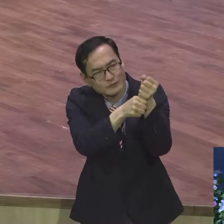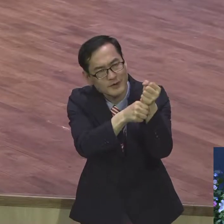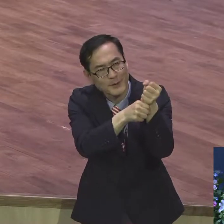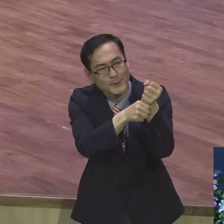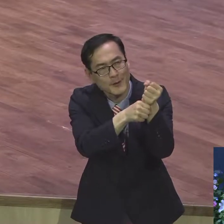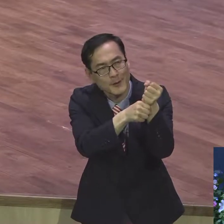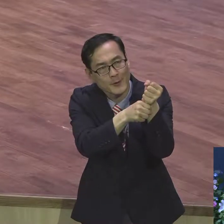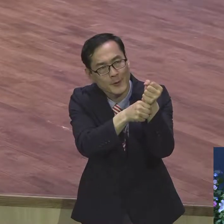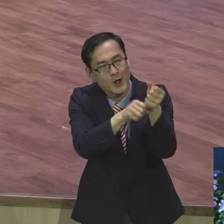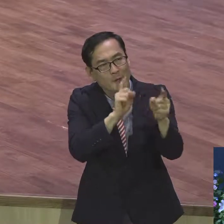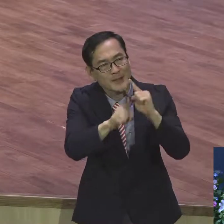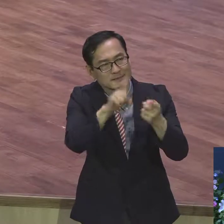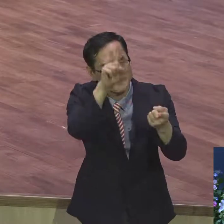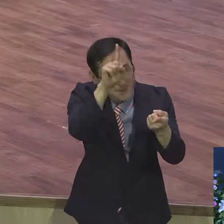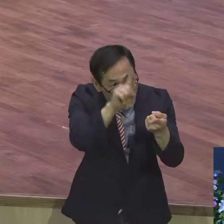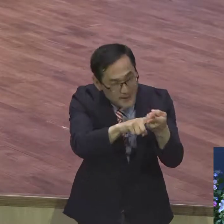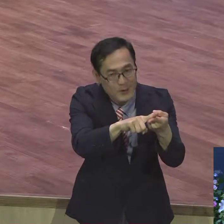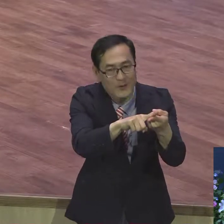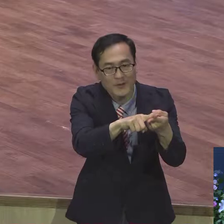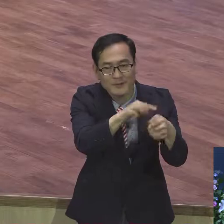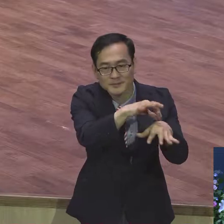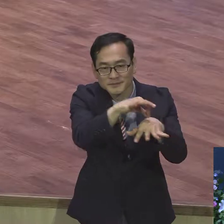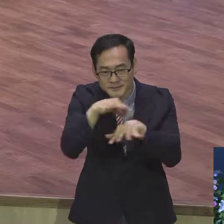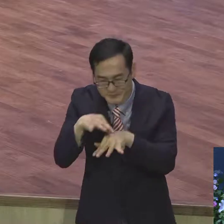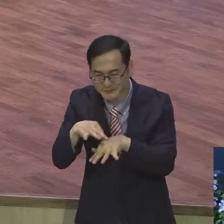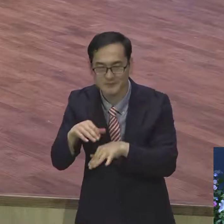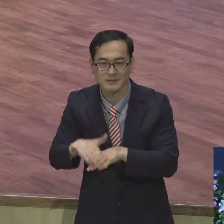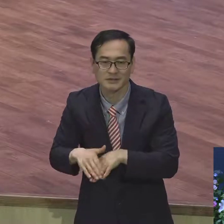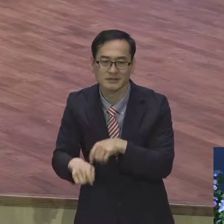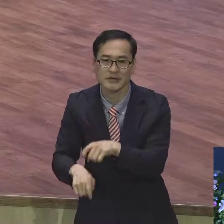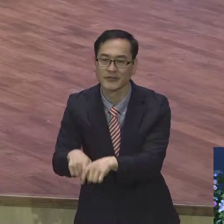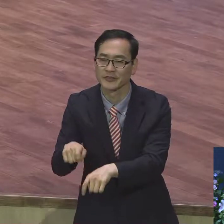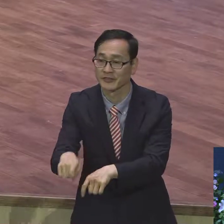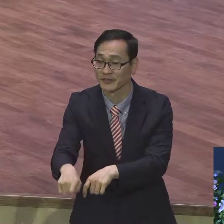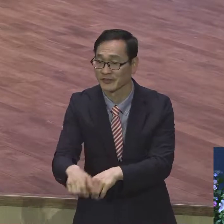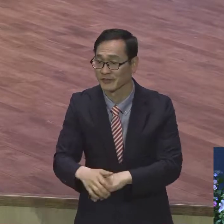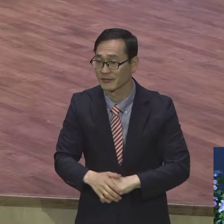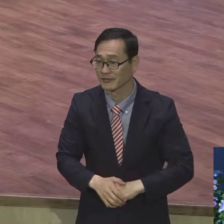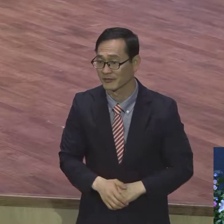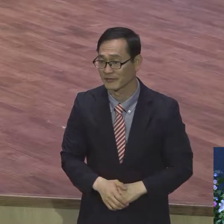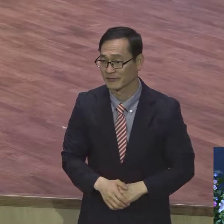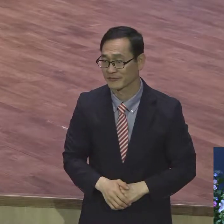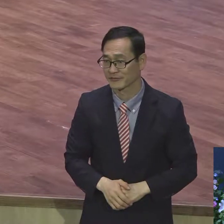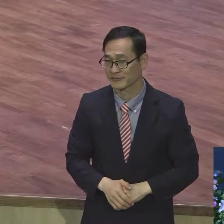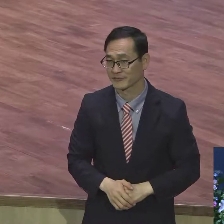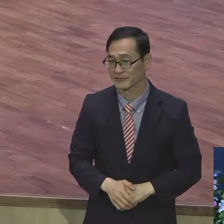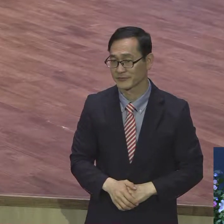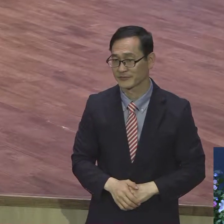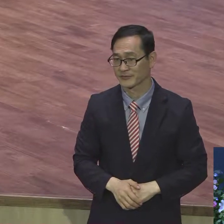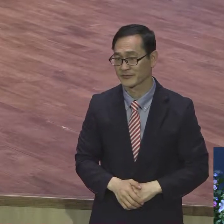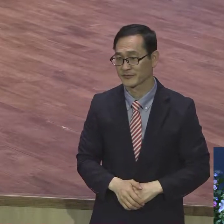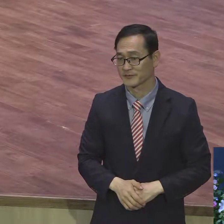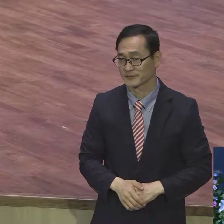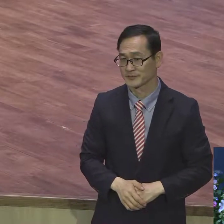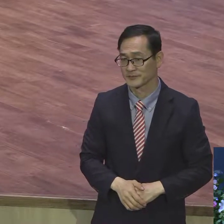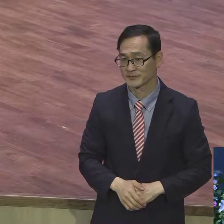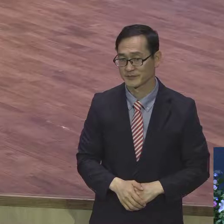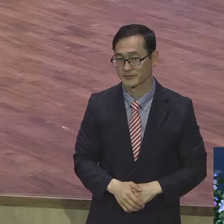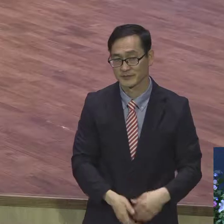그대로 붙잡고 그 언양 그 언양 그 언양이 성취되는 그 일을 위해 잡고 나가는 바람에 확